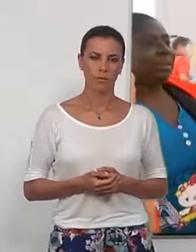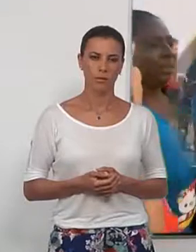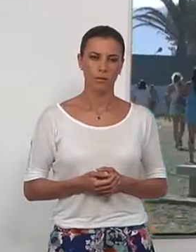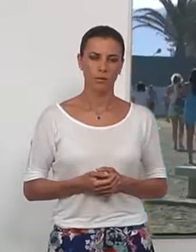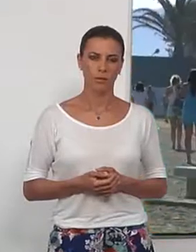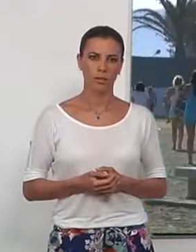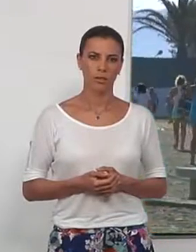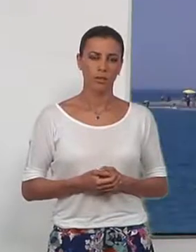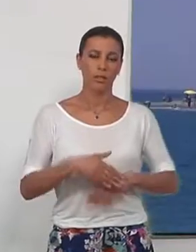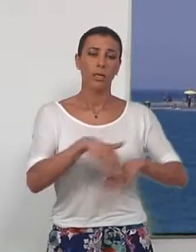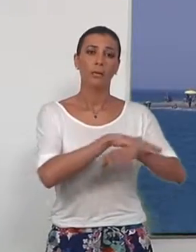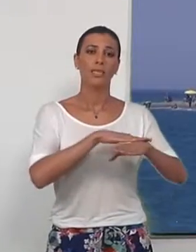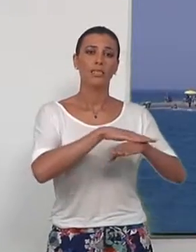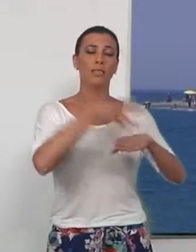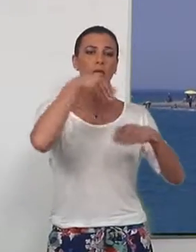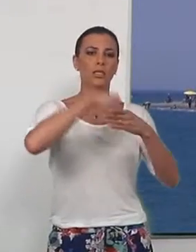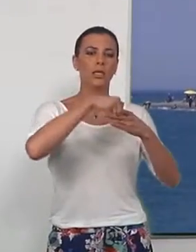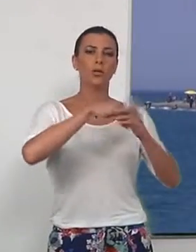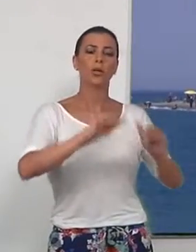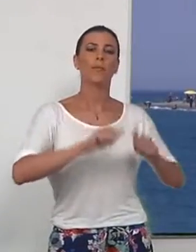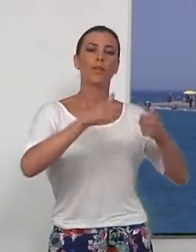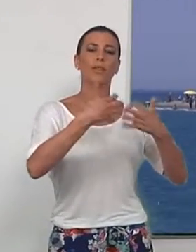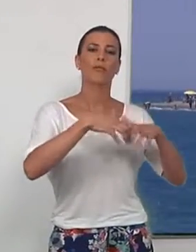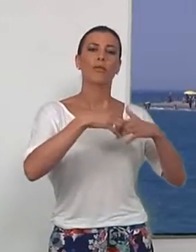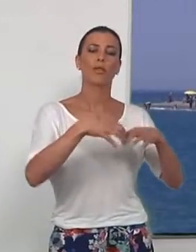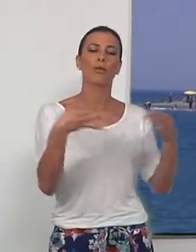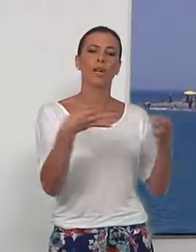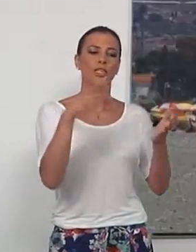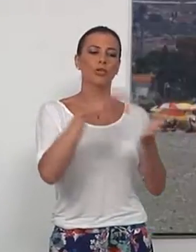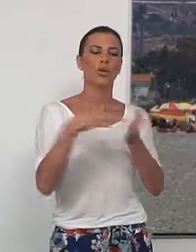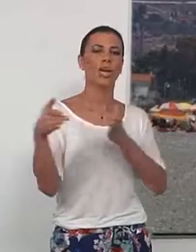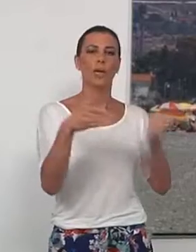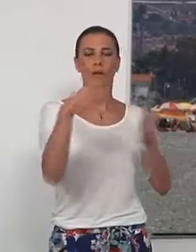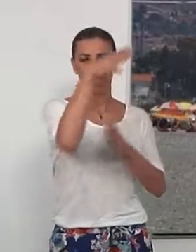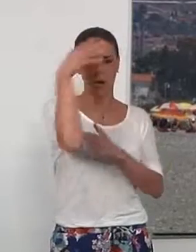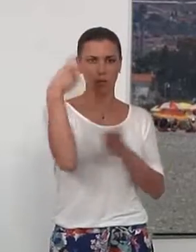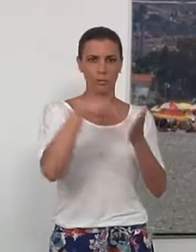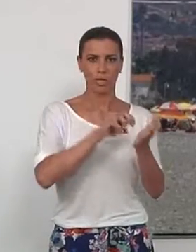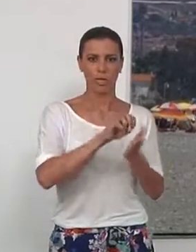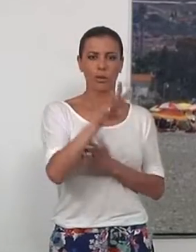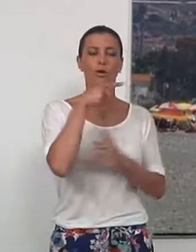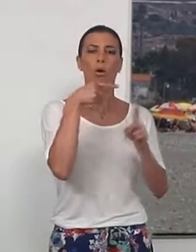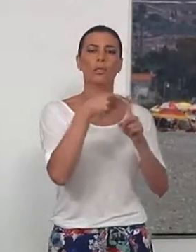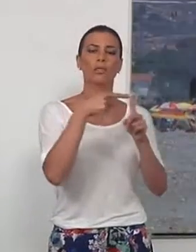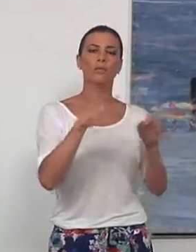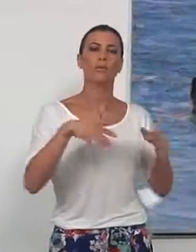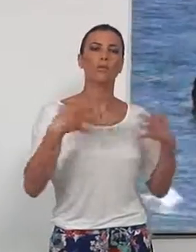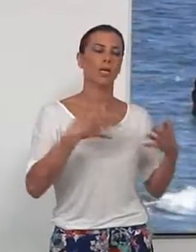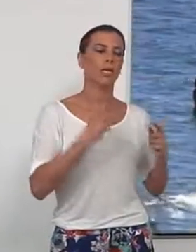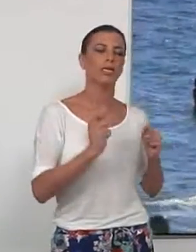El Ministerio del Interior ha puesto en marcha la Operación Verano 2014, cuya finalidad es proporcionar al turista